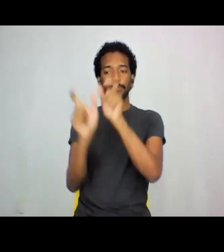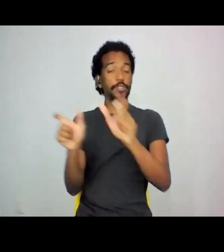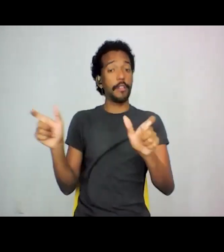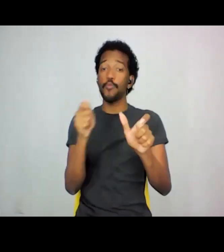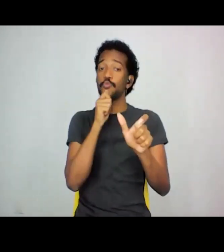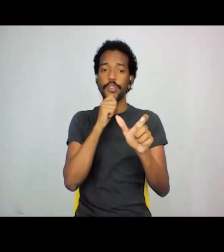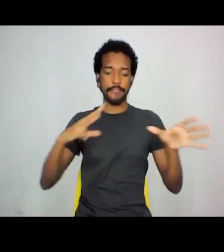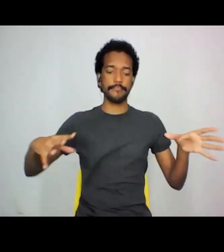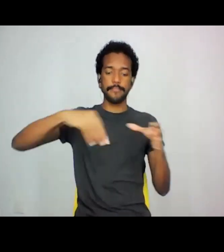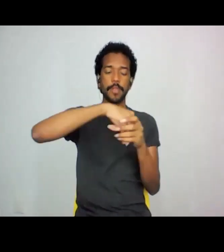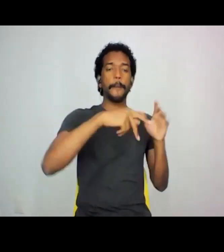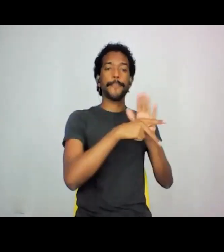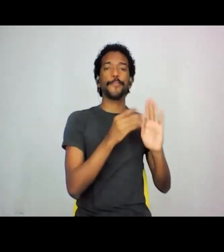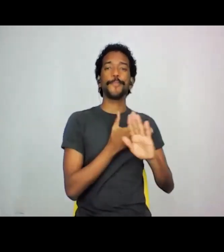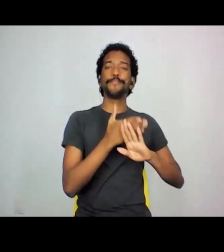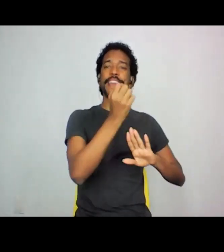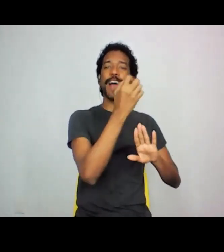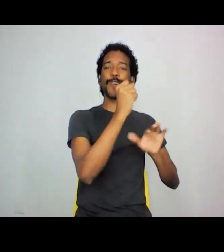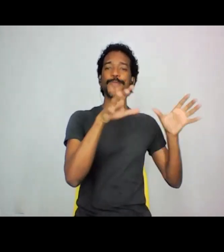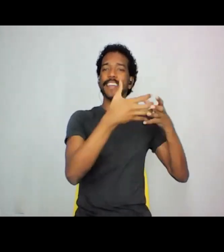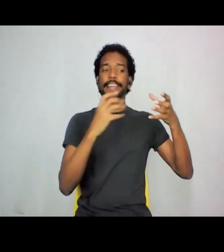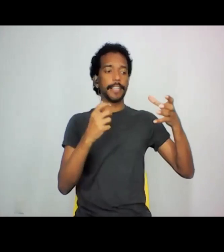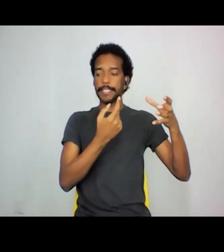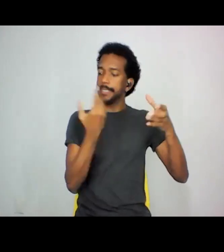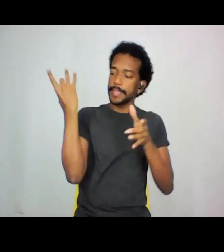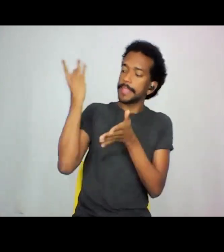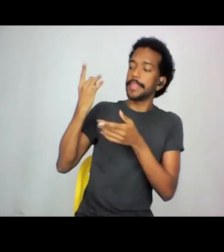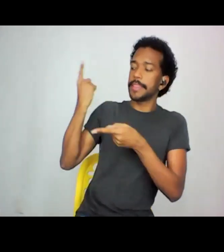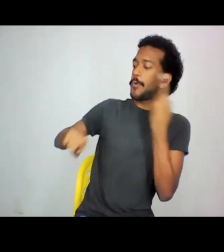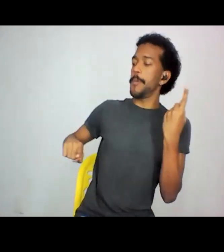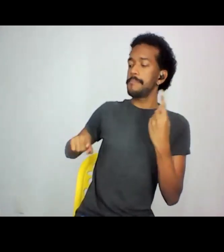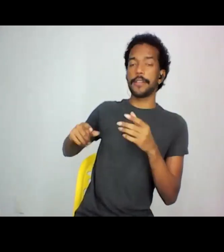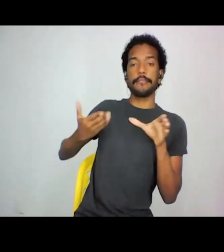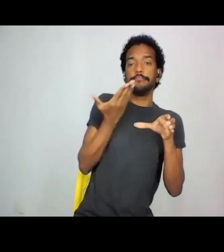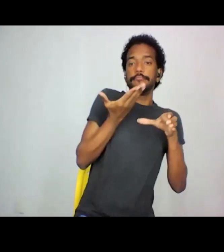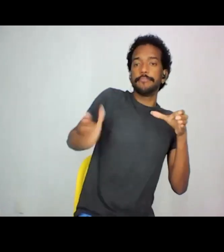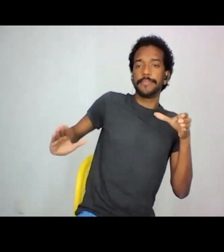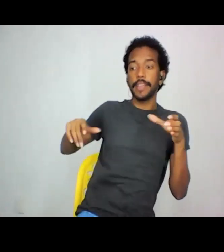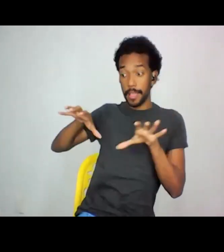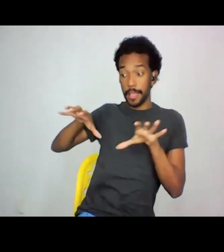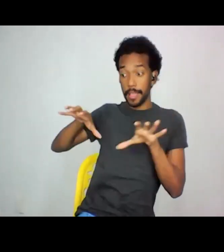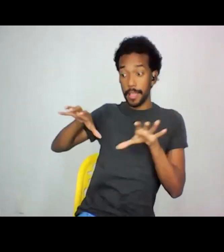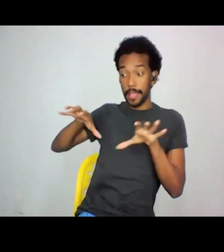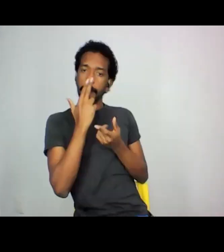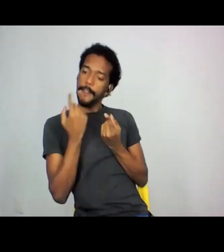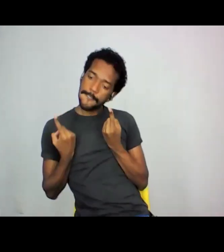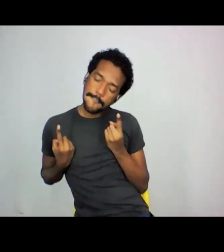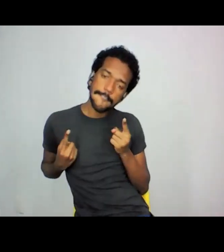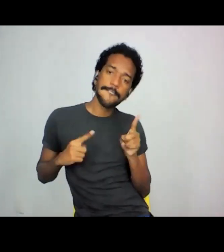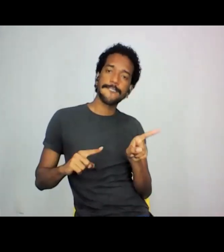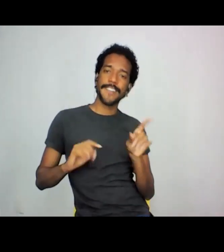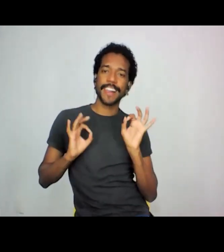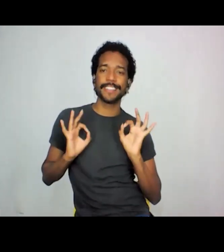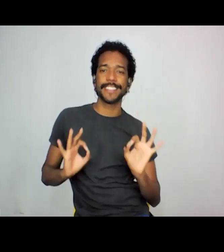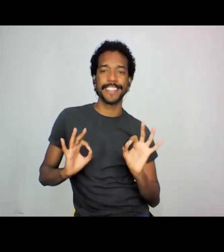na caixinha da branquitude e que tem cada vez mais tensionado essas questões, a gente